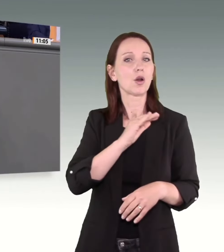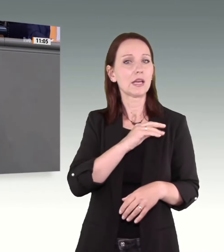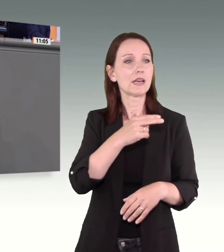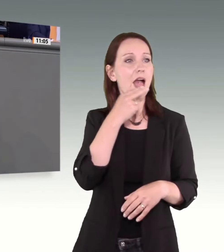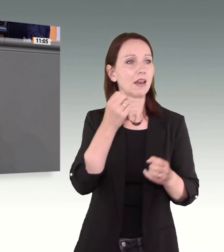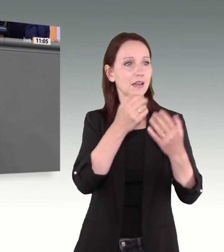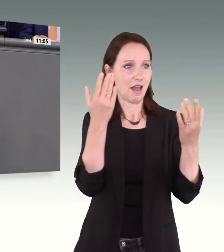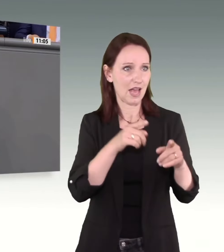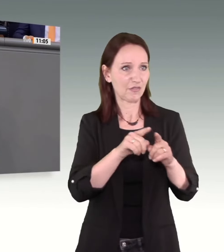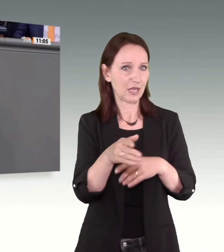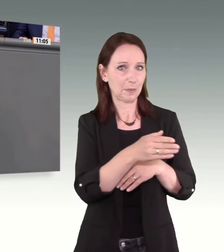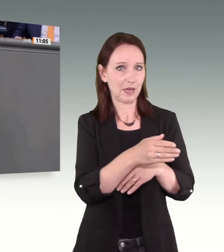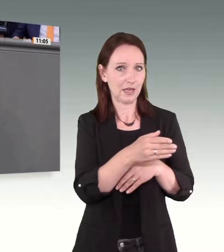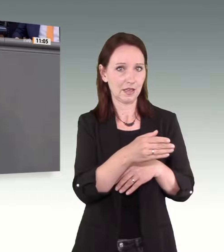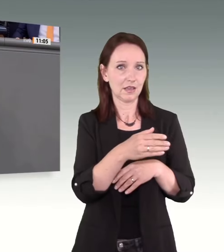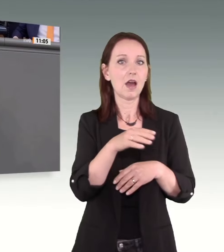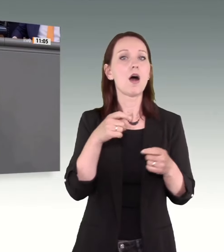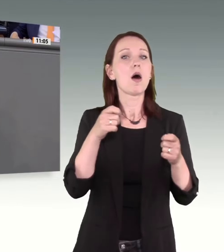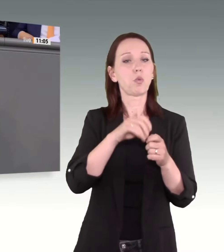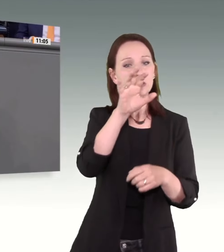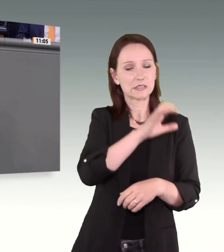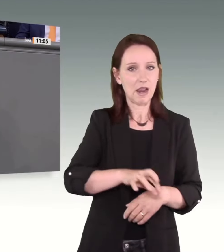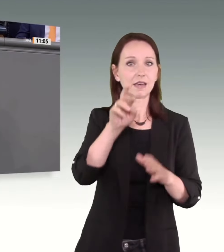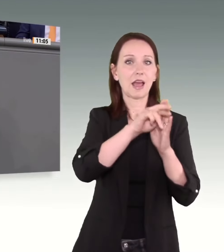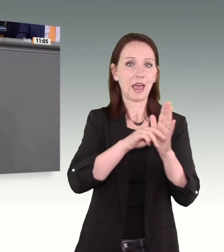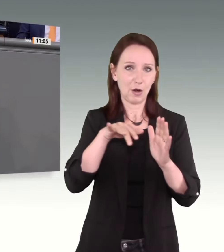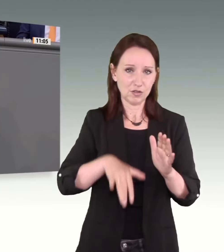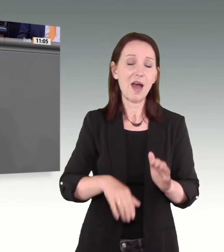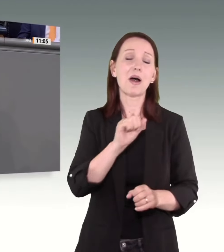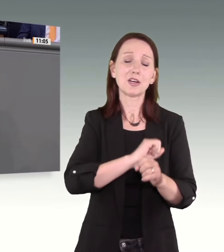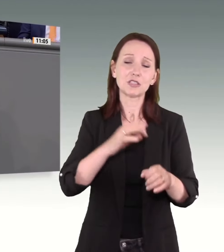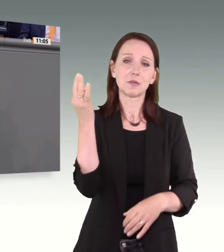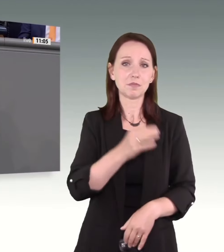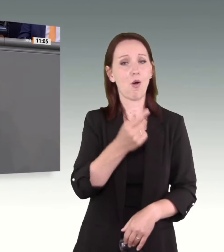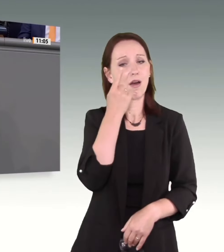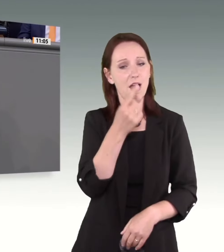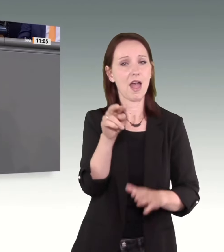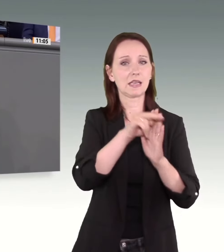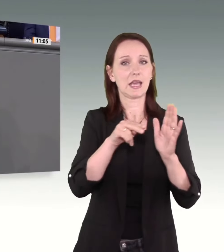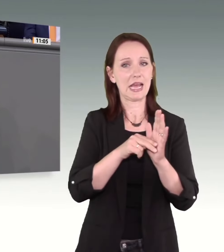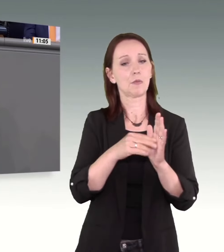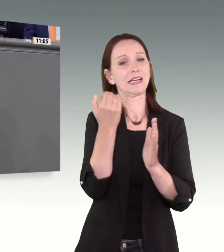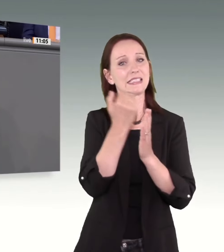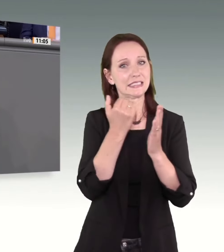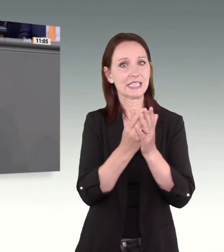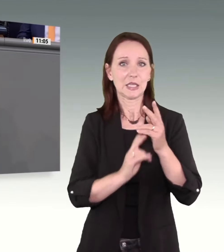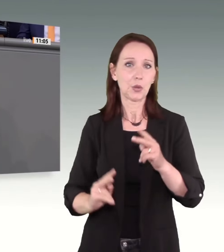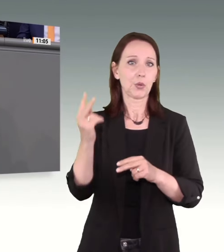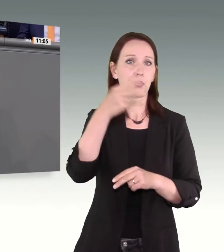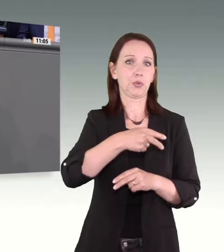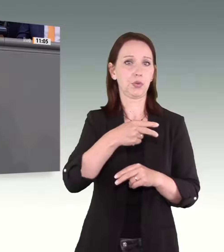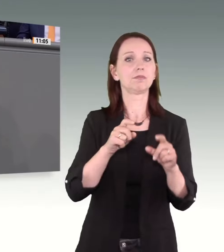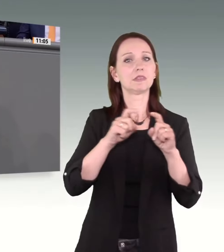neben der Vielzahl an landesspezifischen Regelungen eine bundeseinheitliche gesetzliche Regelung braucht, zum Einsatz der elektronischen